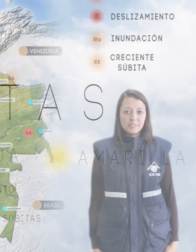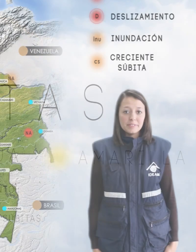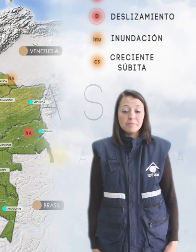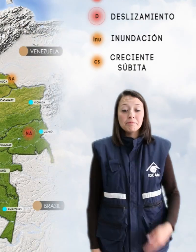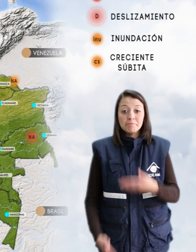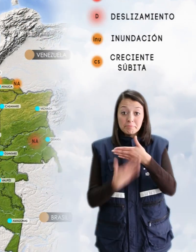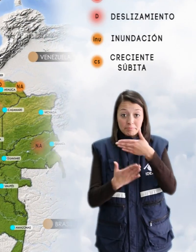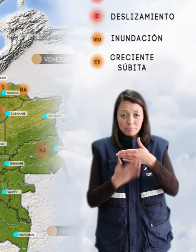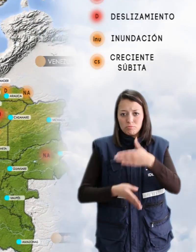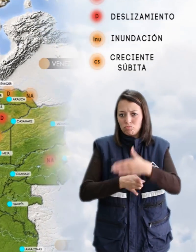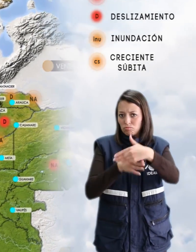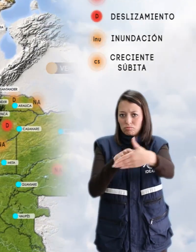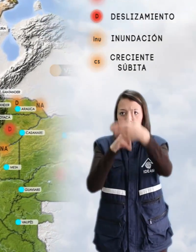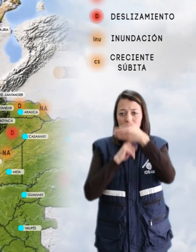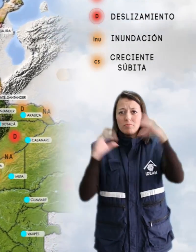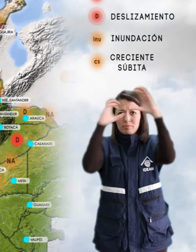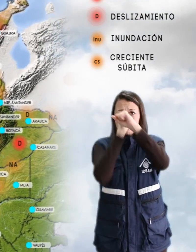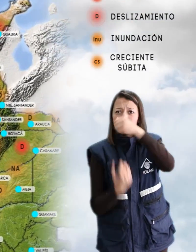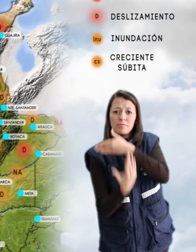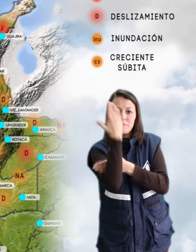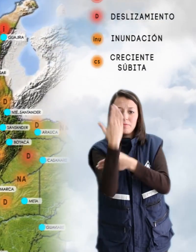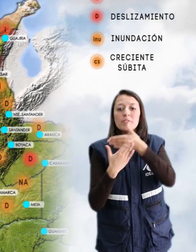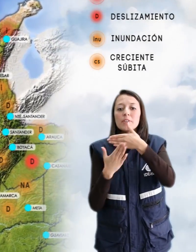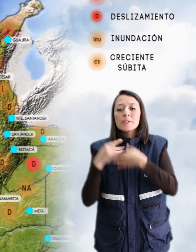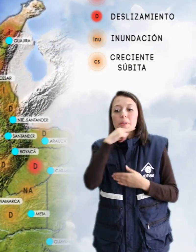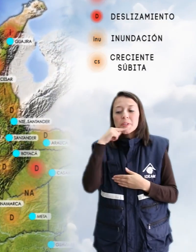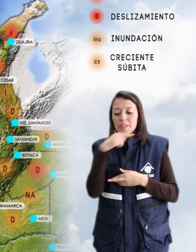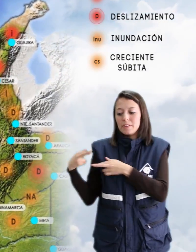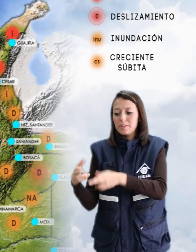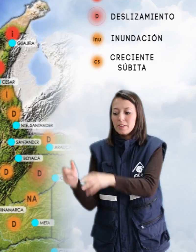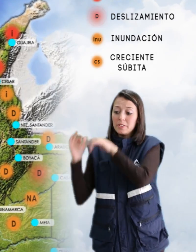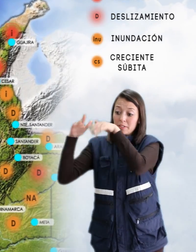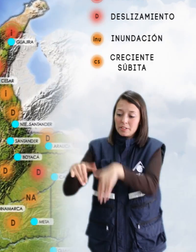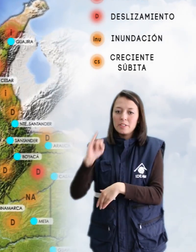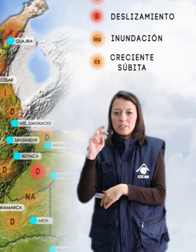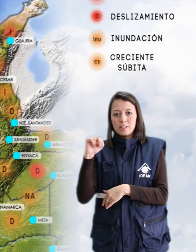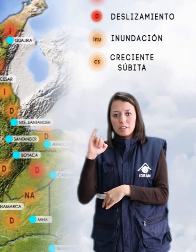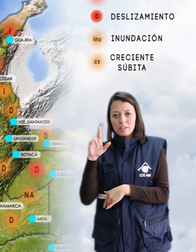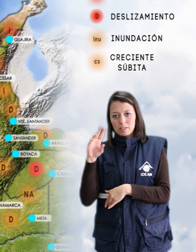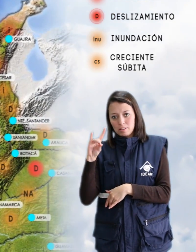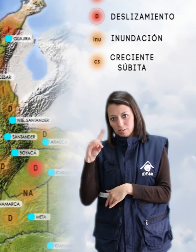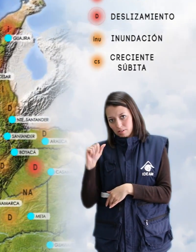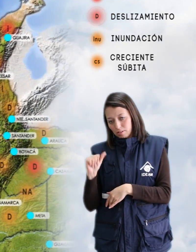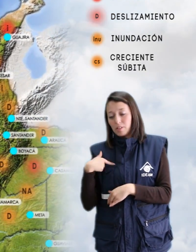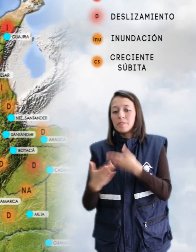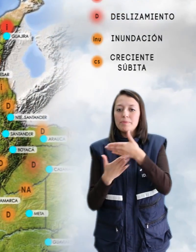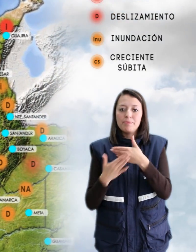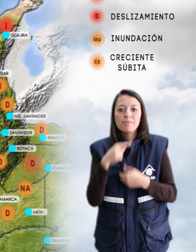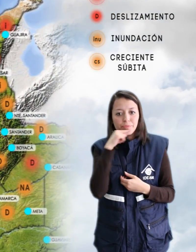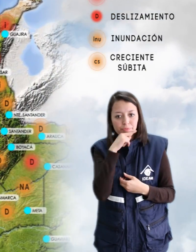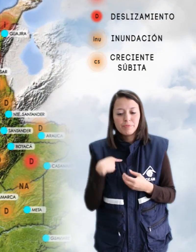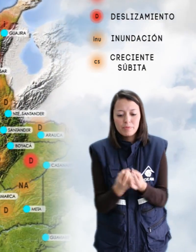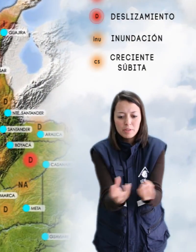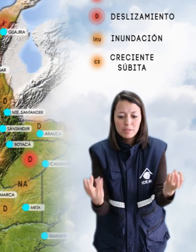Las alertas vigentes para la noche y madrugada son alerta roja por niveles altos en el río Inírida, alerta roja por alta probabilidad de incendios en la